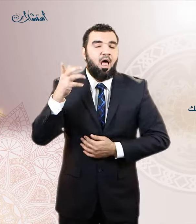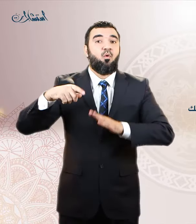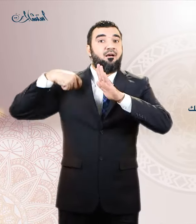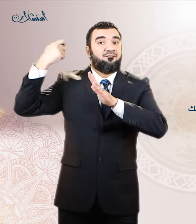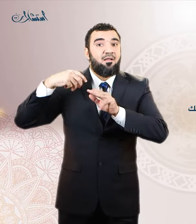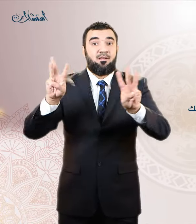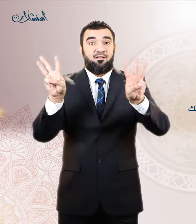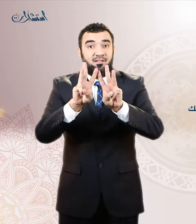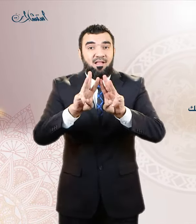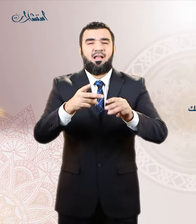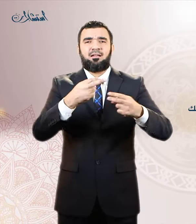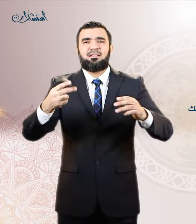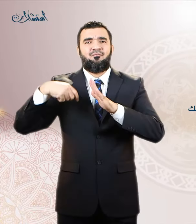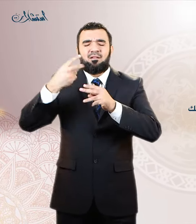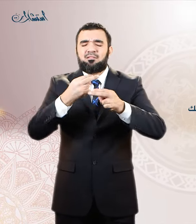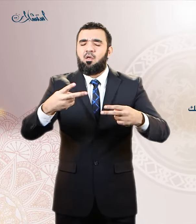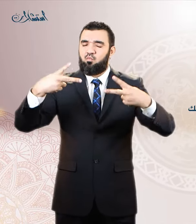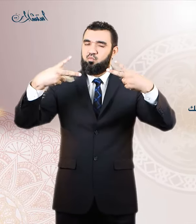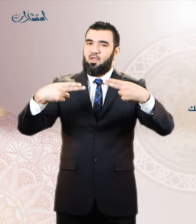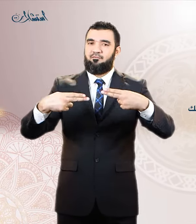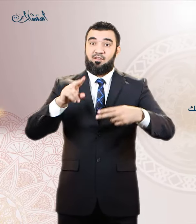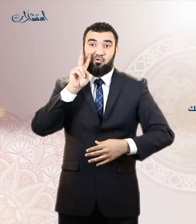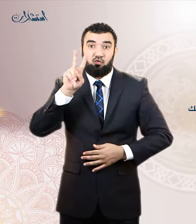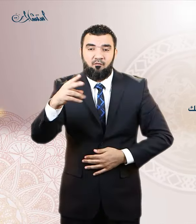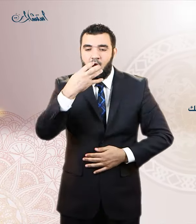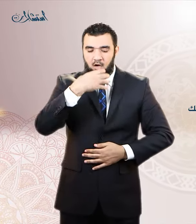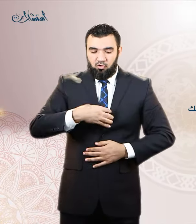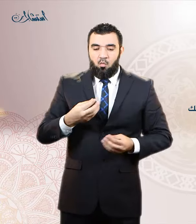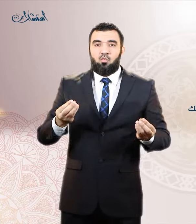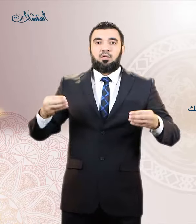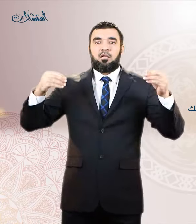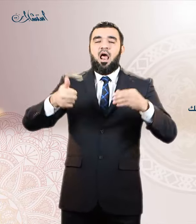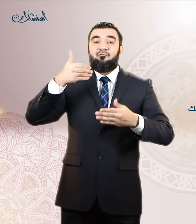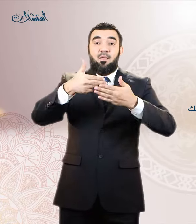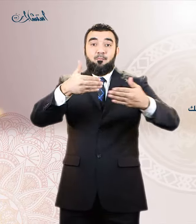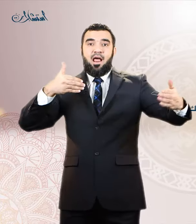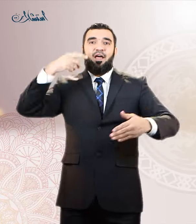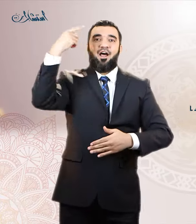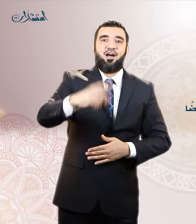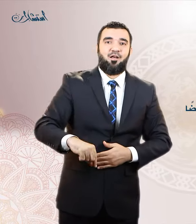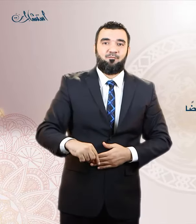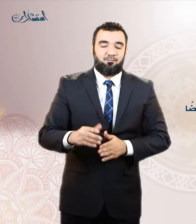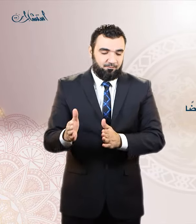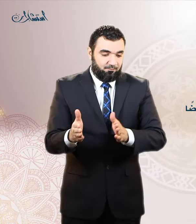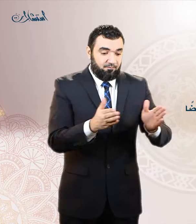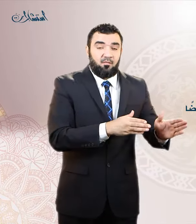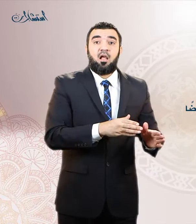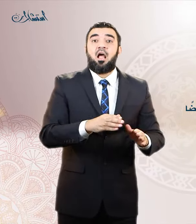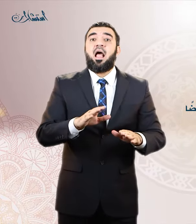اعظم العون لك على التعفف والابتعاد عن الحرام من الاساليب المعينة ايها